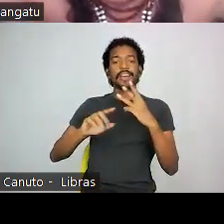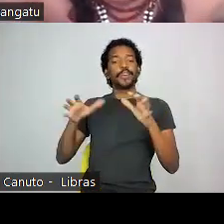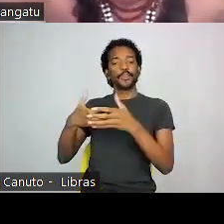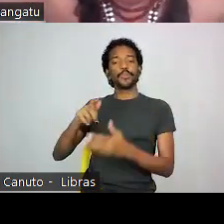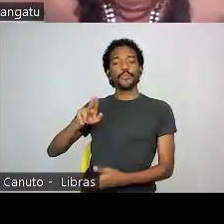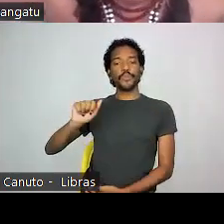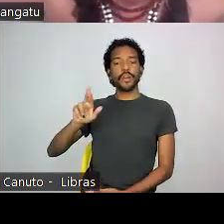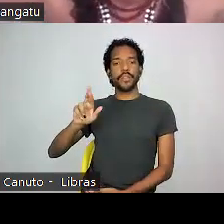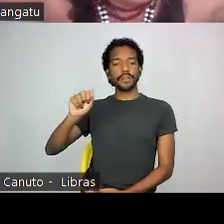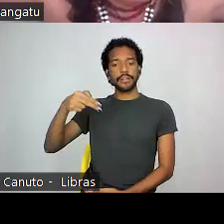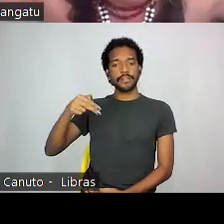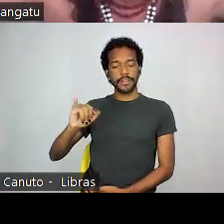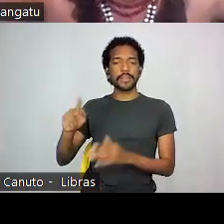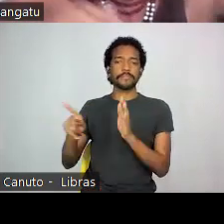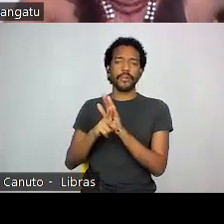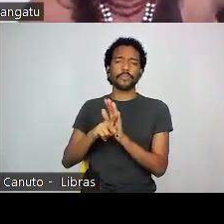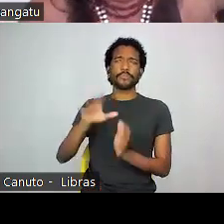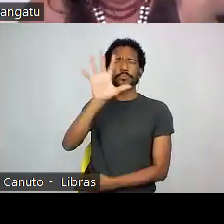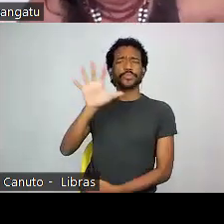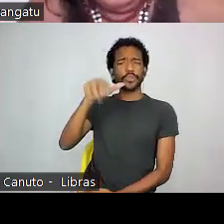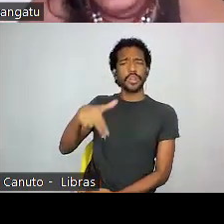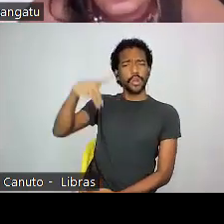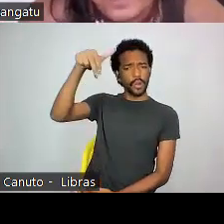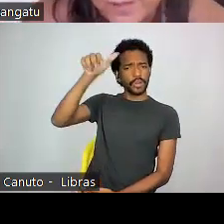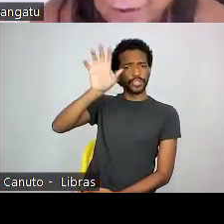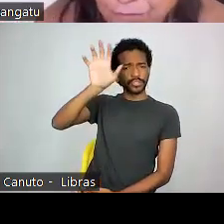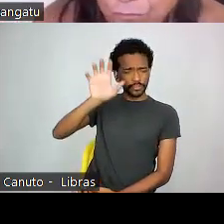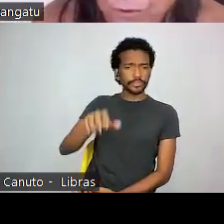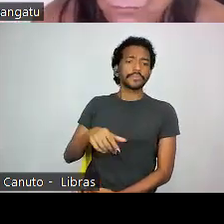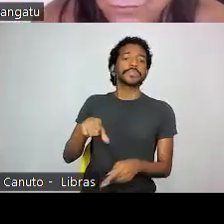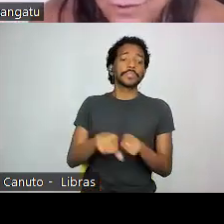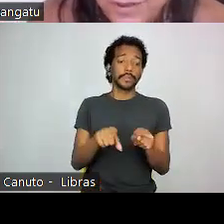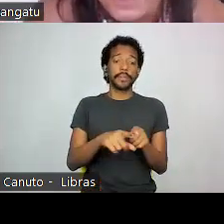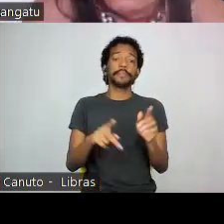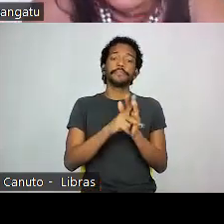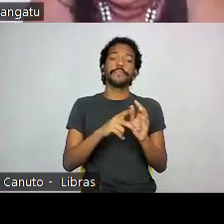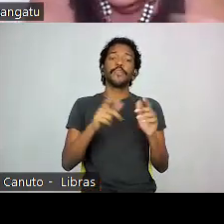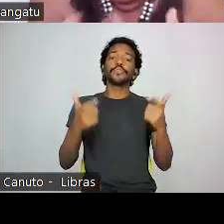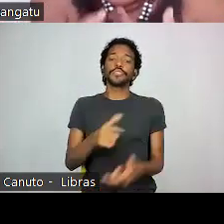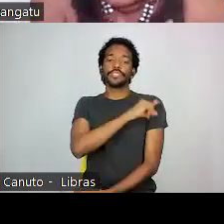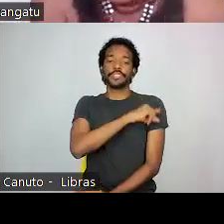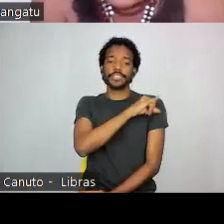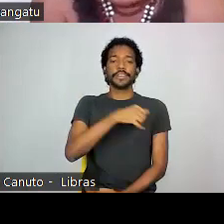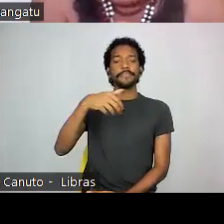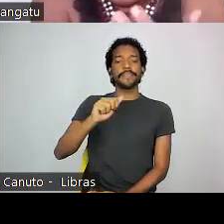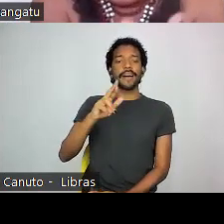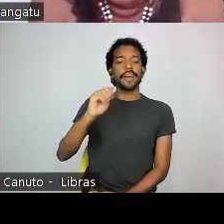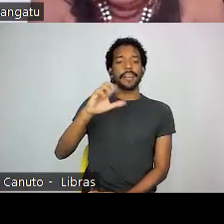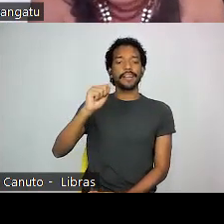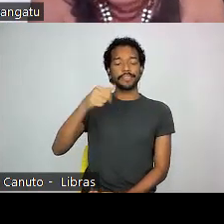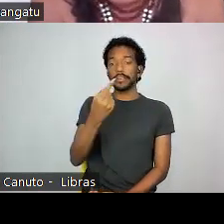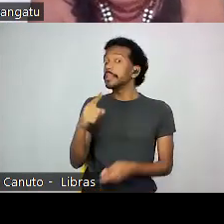norte, os parentes da aldeia Maracanã no Rio. E você tem na mesma cidade